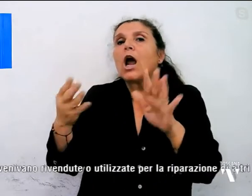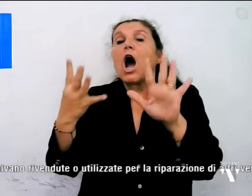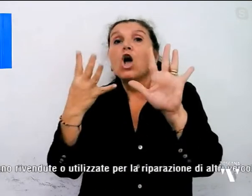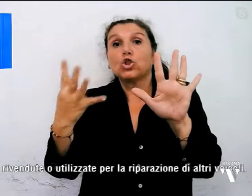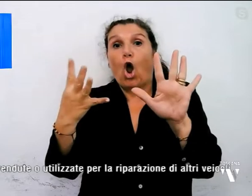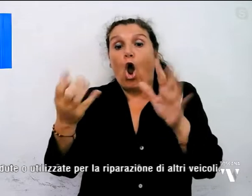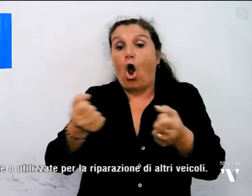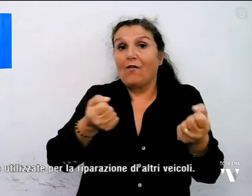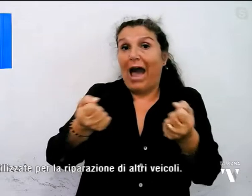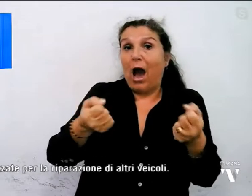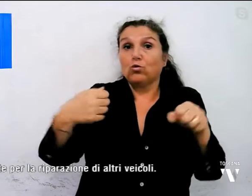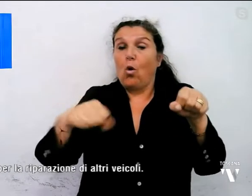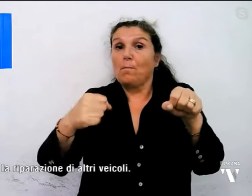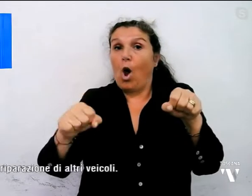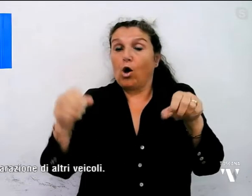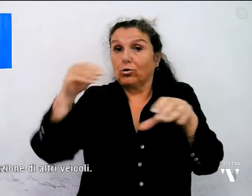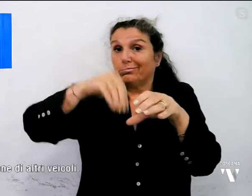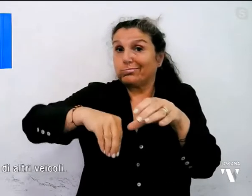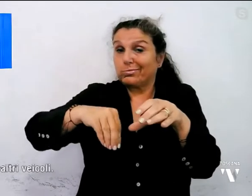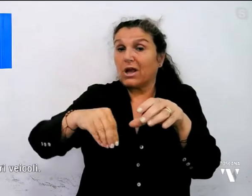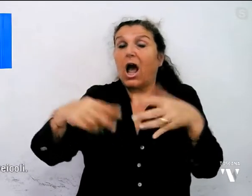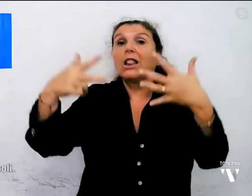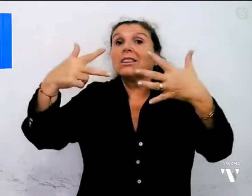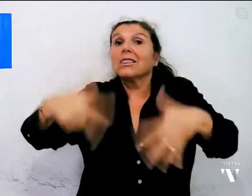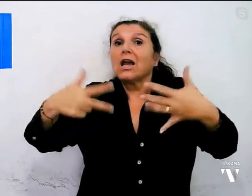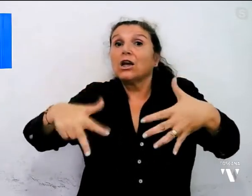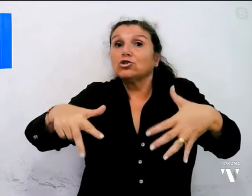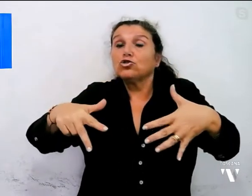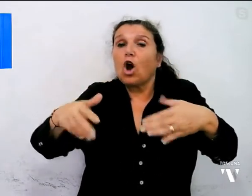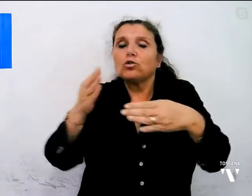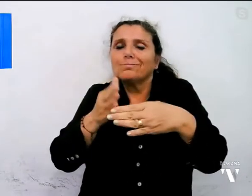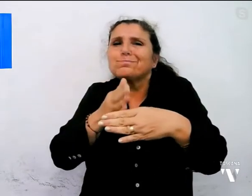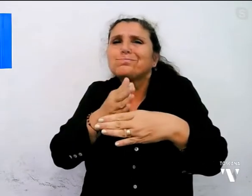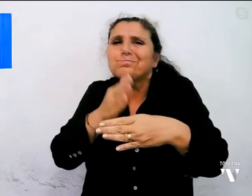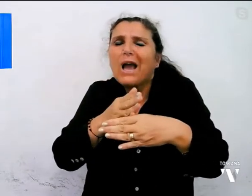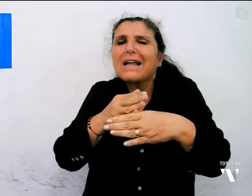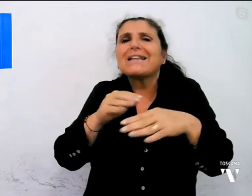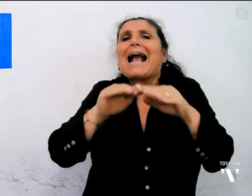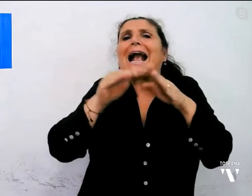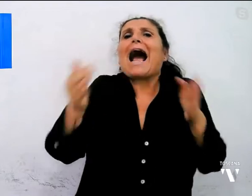tra auto e moto e 18 parti meccaniche o di carrozzeria.